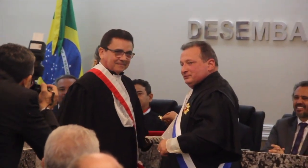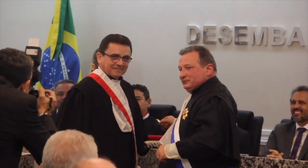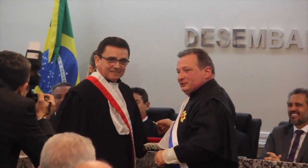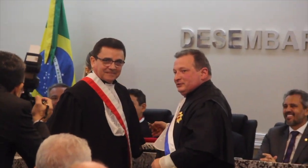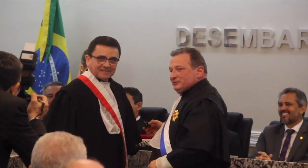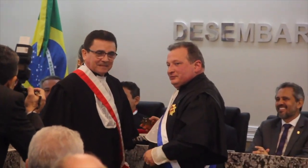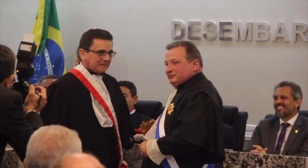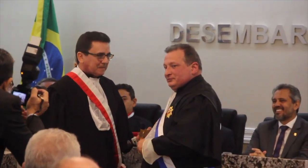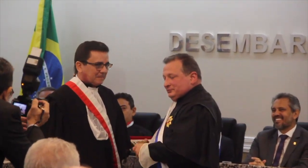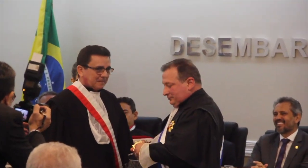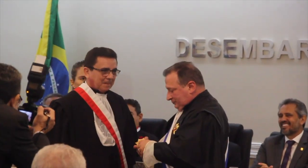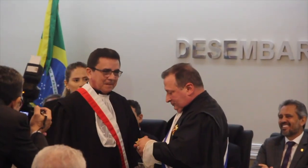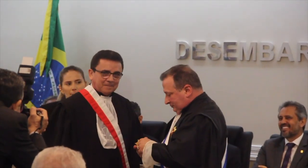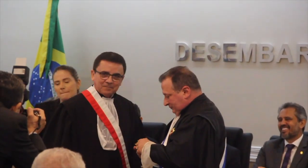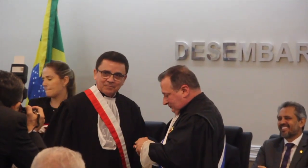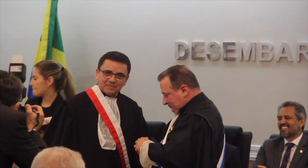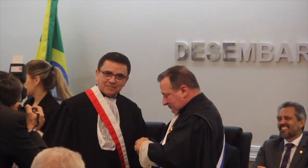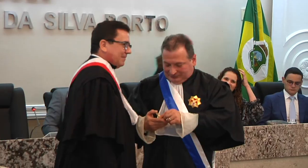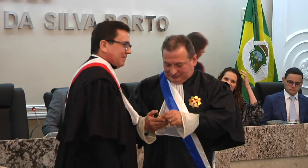Amém.